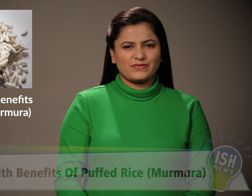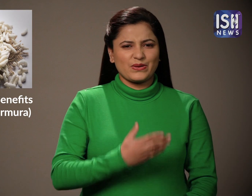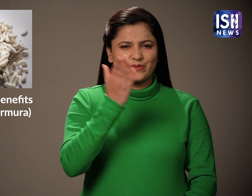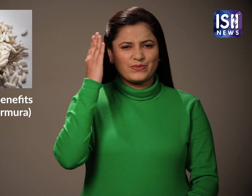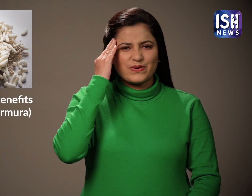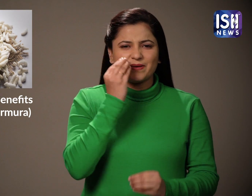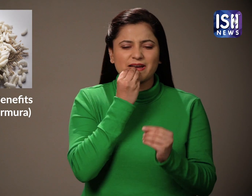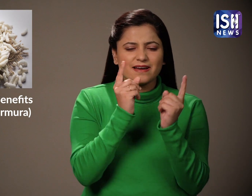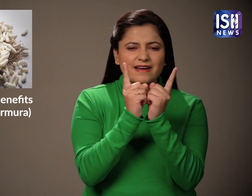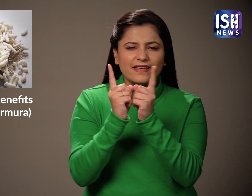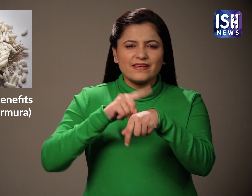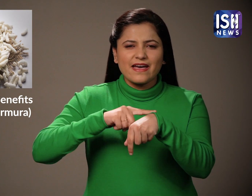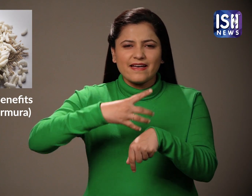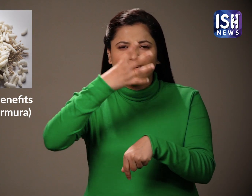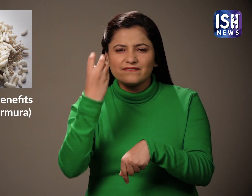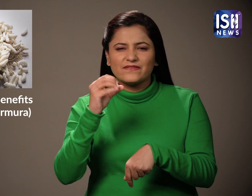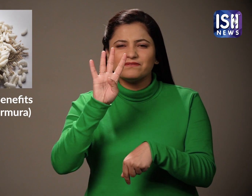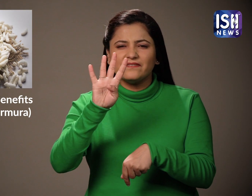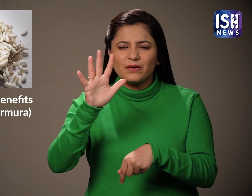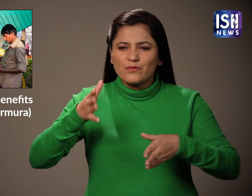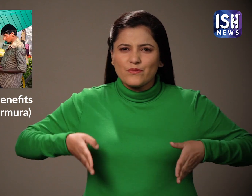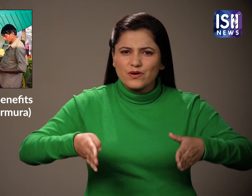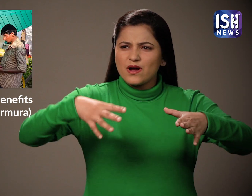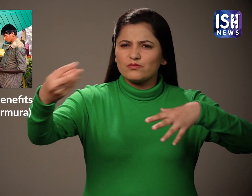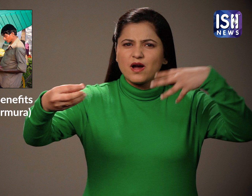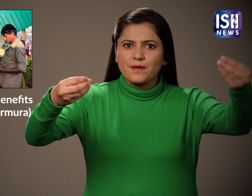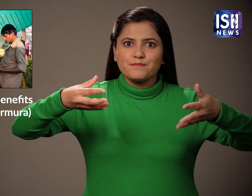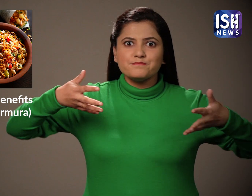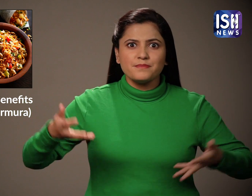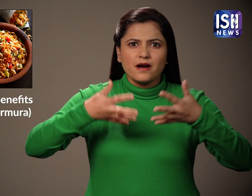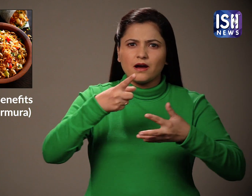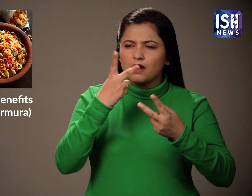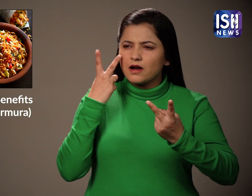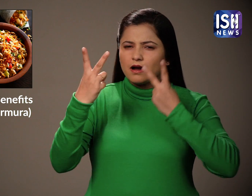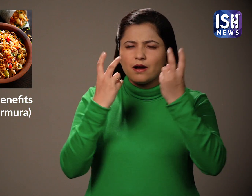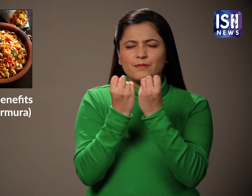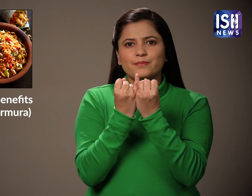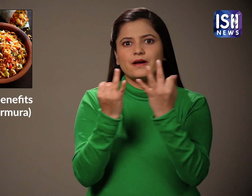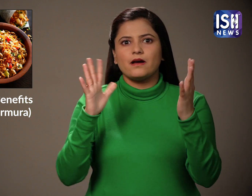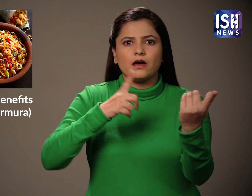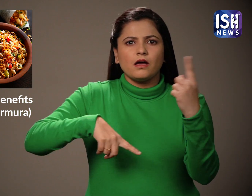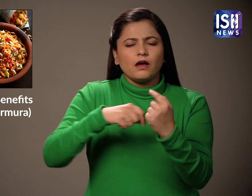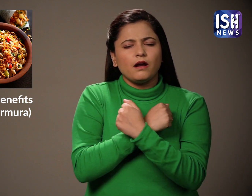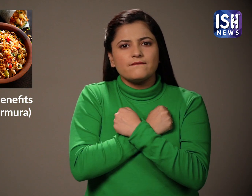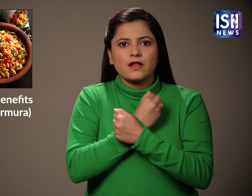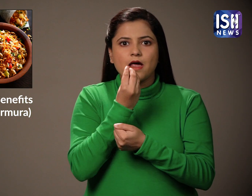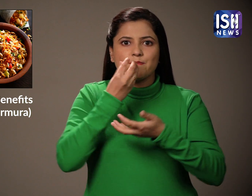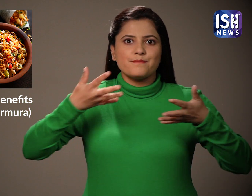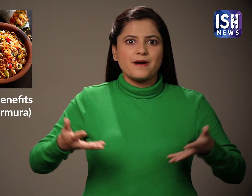आपने सड़क के किनारे शाम को भेल बेचते हुए कई लोगों को देखा हुगा बहुत से लोग भेल खाना पसंद करते हैं